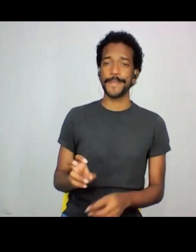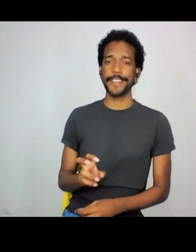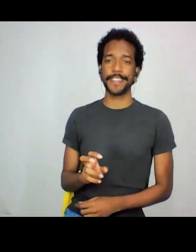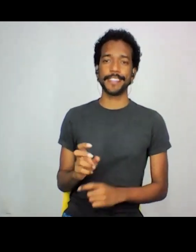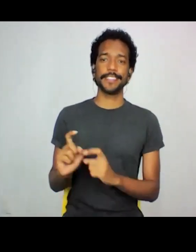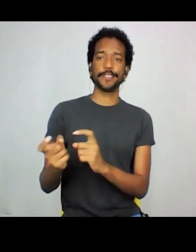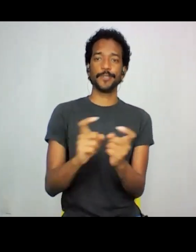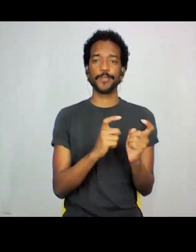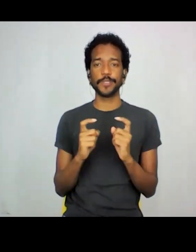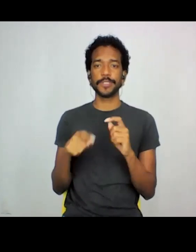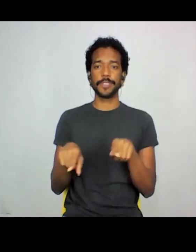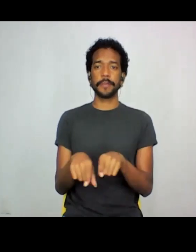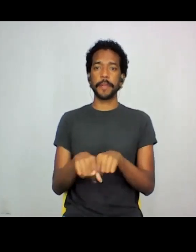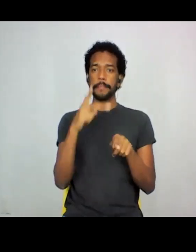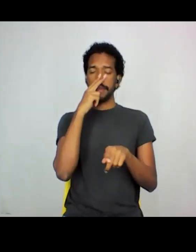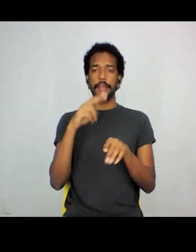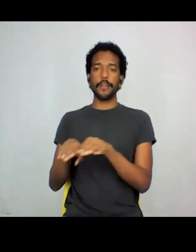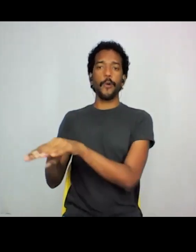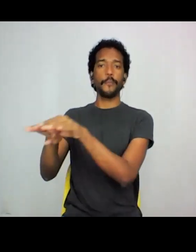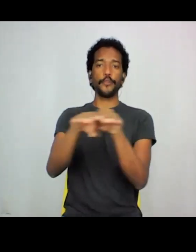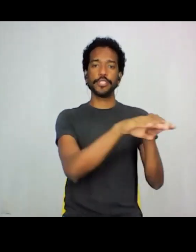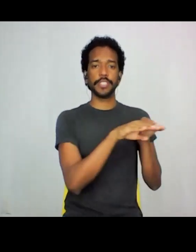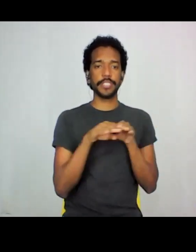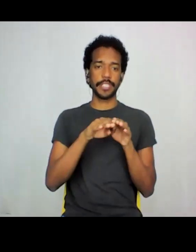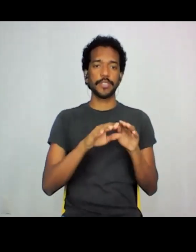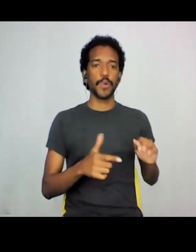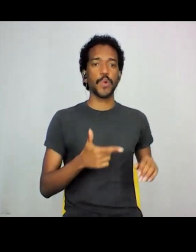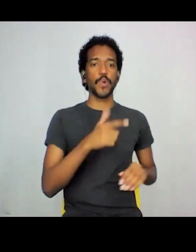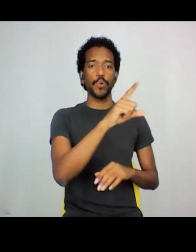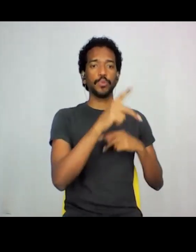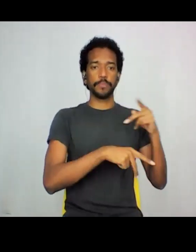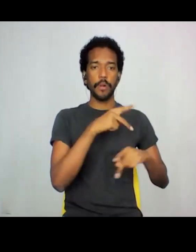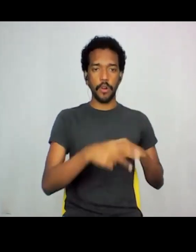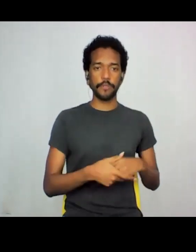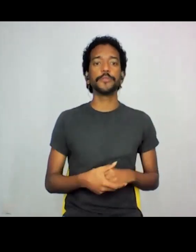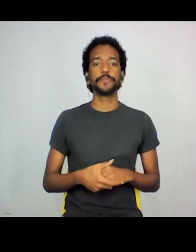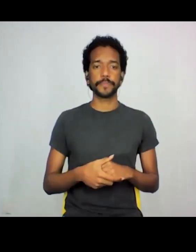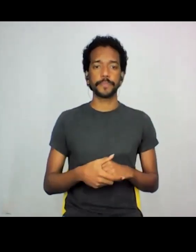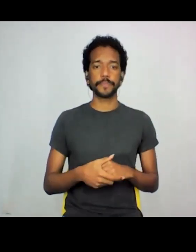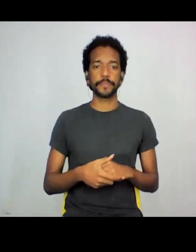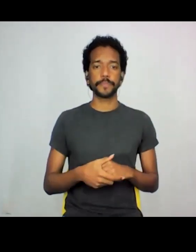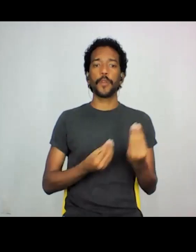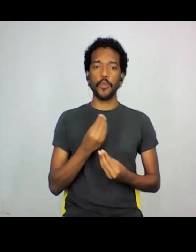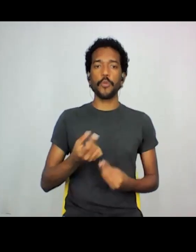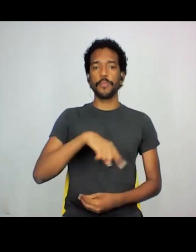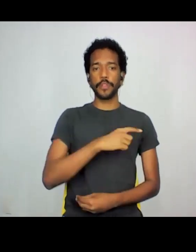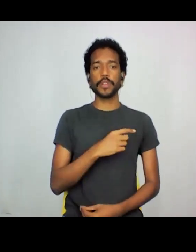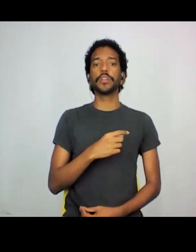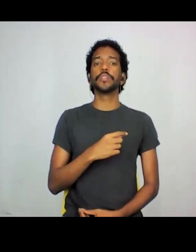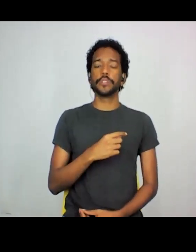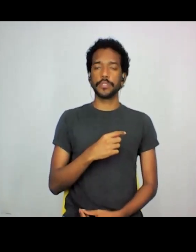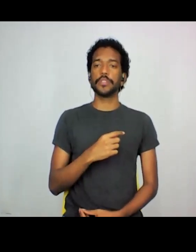homogeneização também desses outros povos e como que é importante a gente observar essas tradições